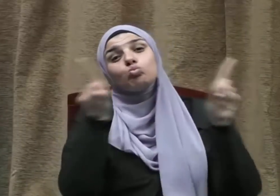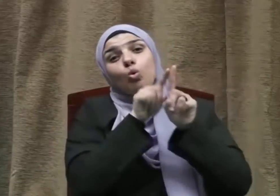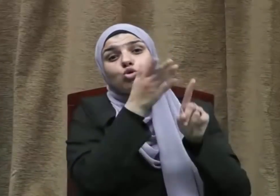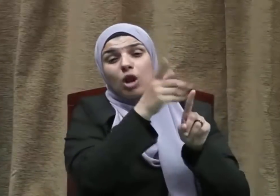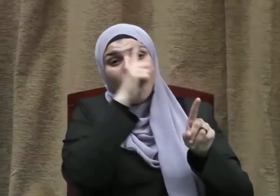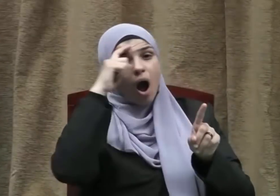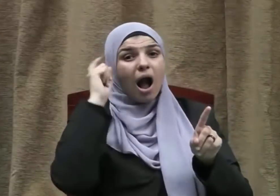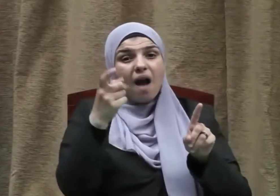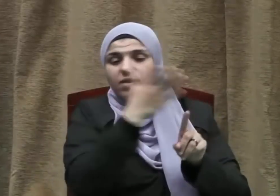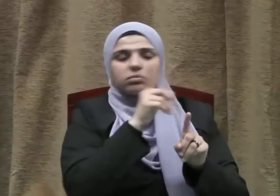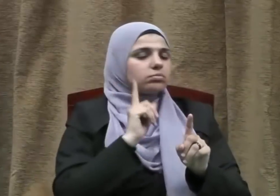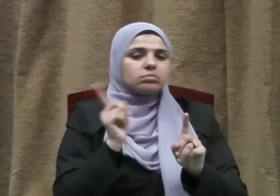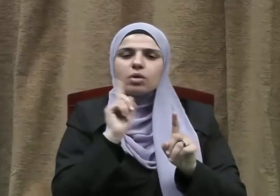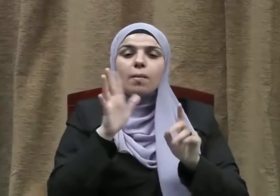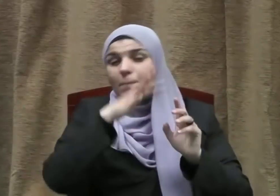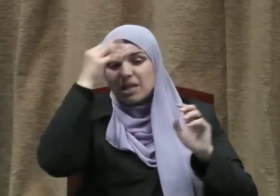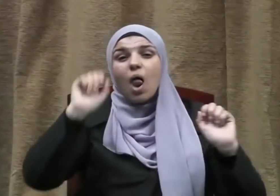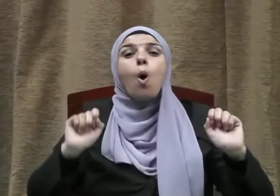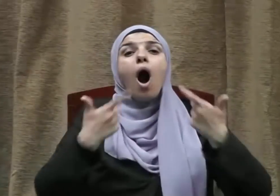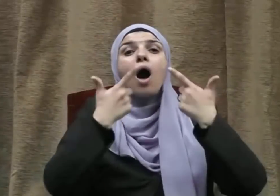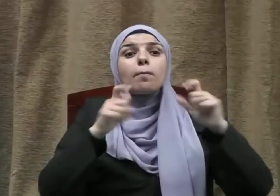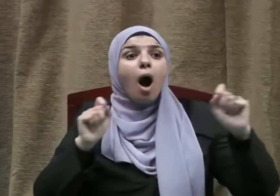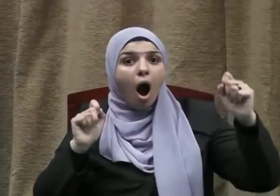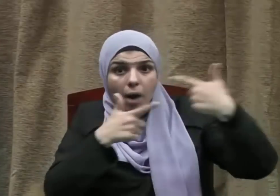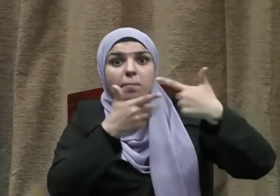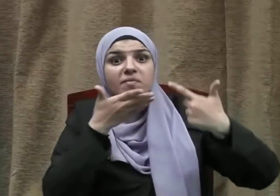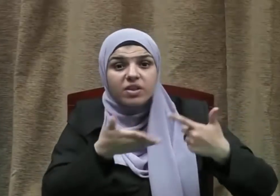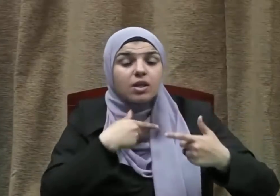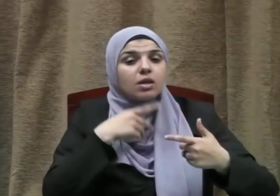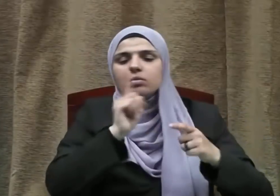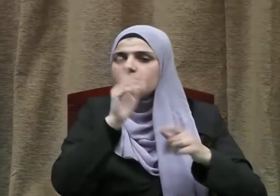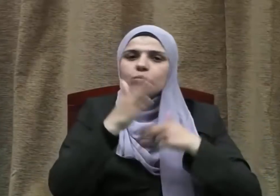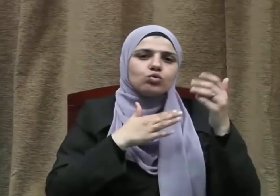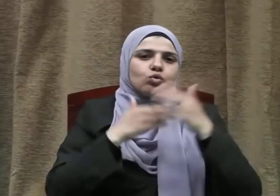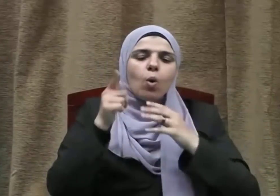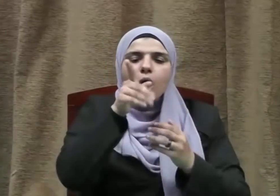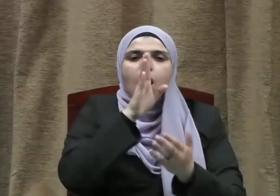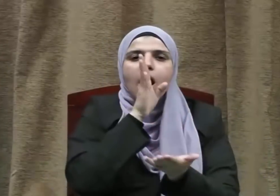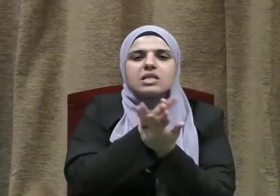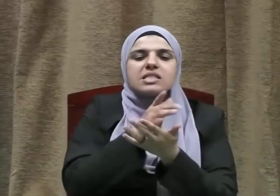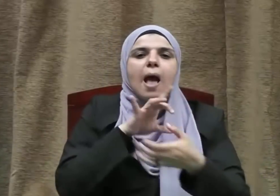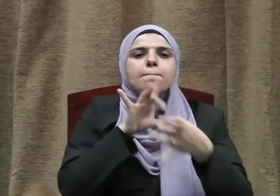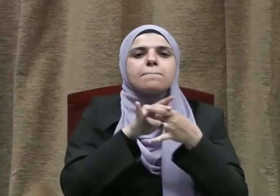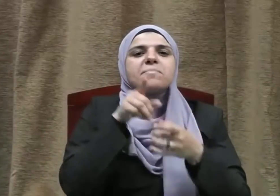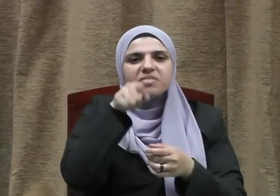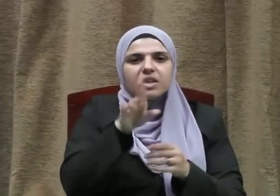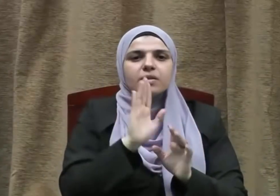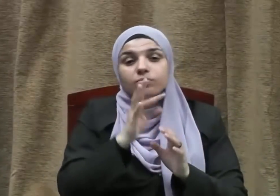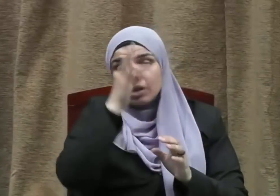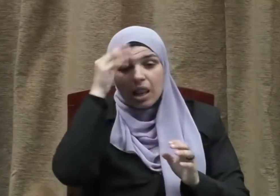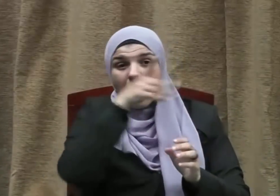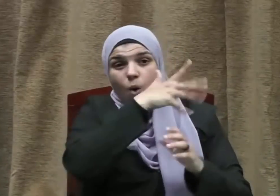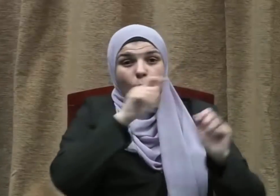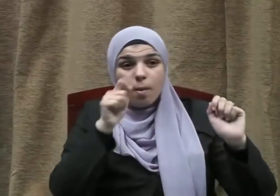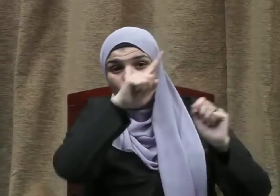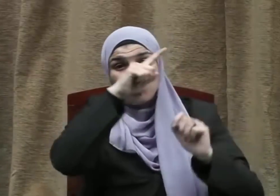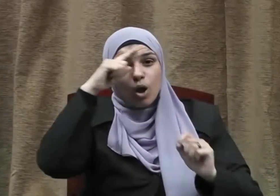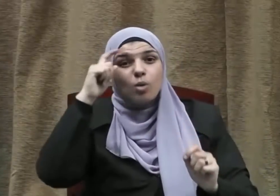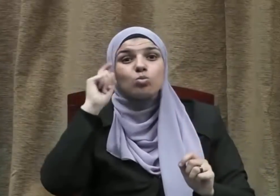كثر حتى ولو كانوا في حالة حرب مع المسلمين لأنه إذا كان